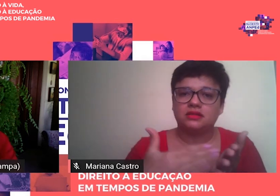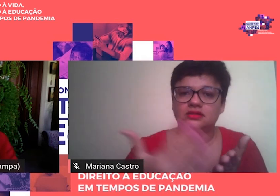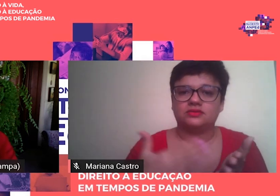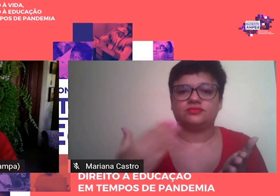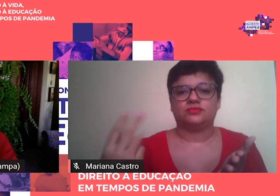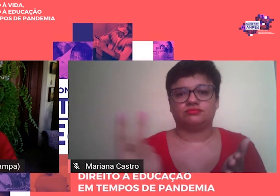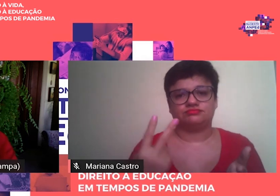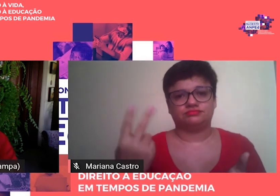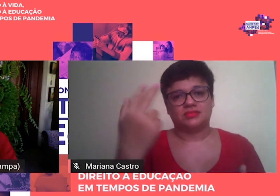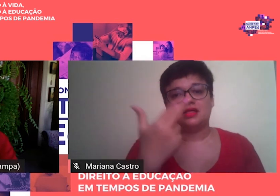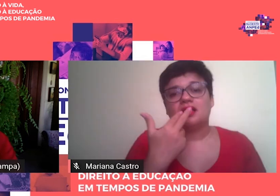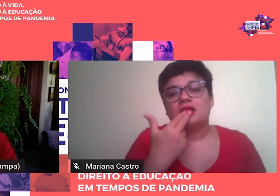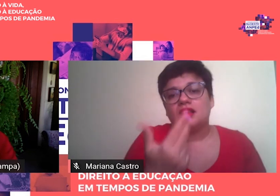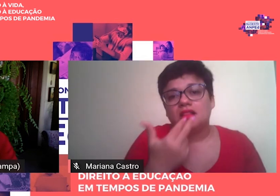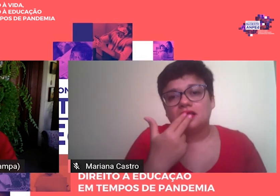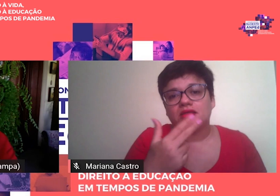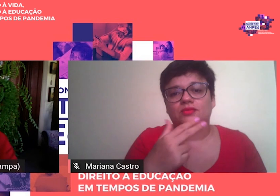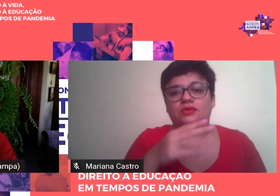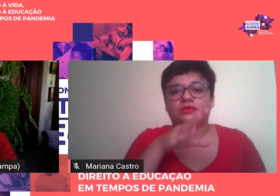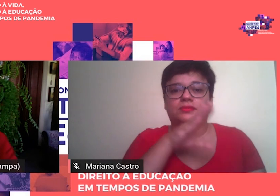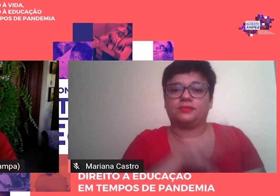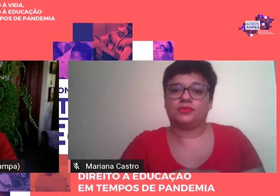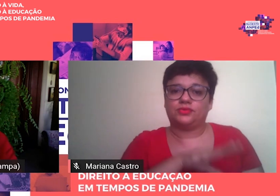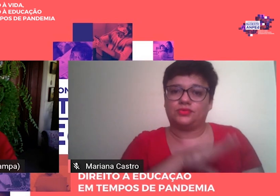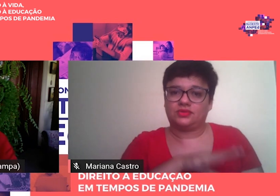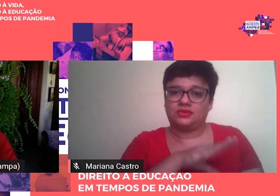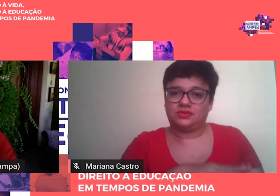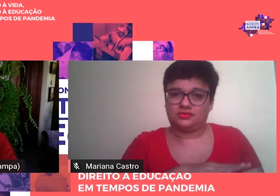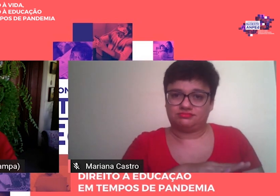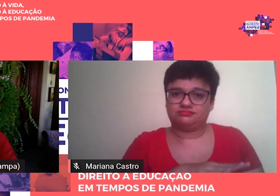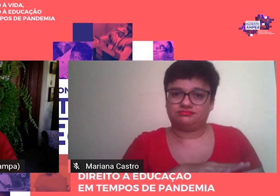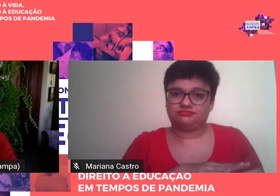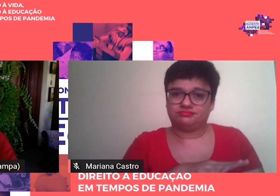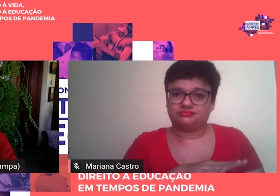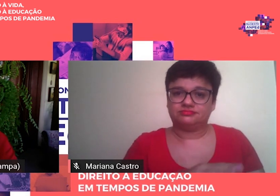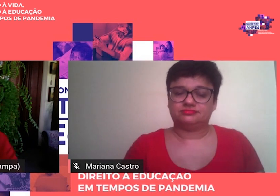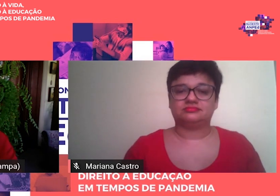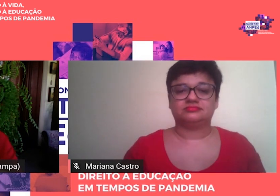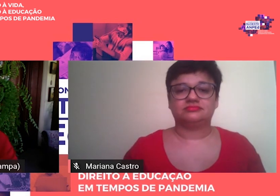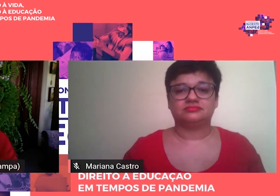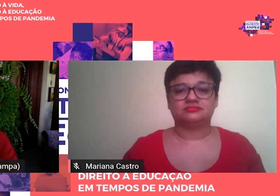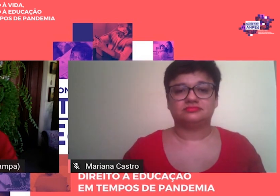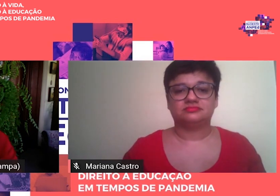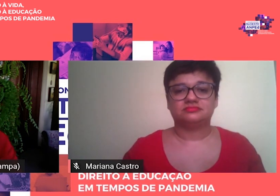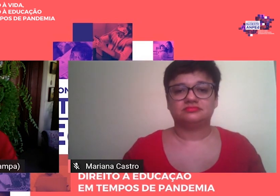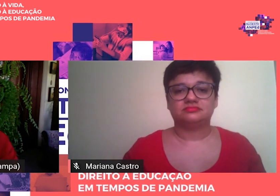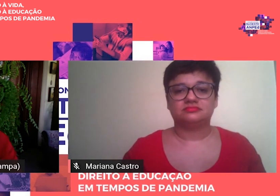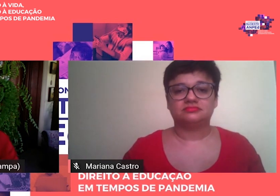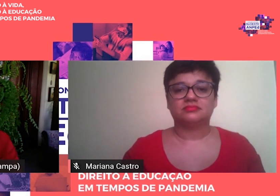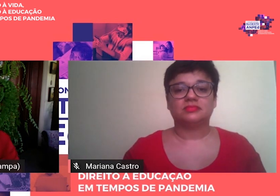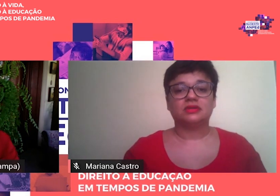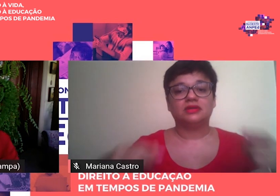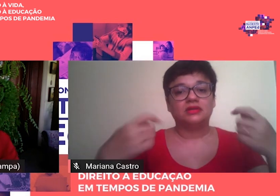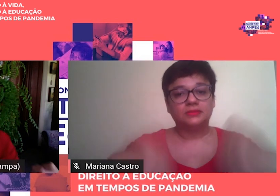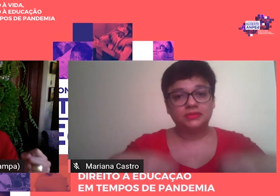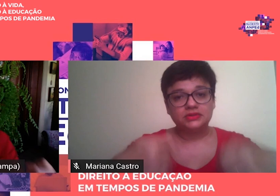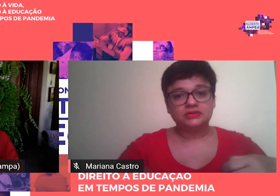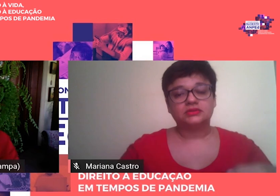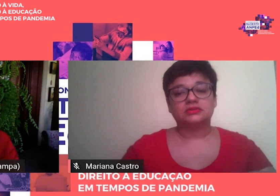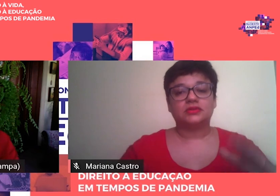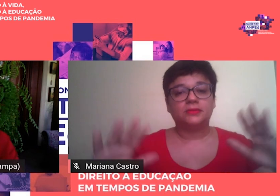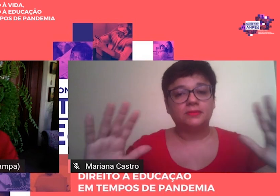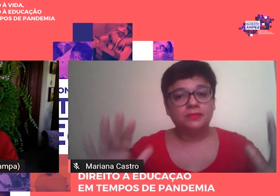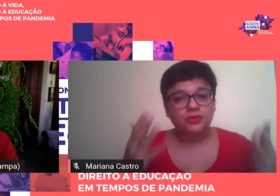língua portuguesa, de originais de língua portuguesa, né, e promover o